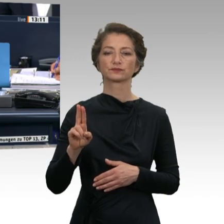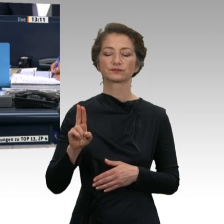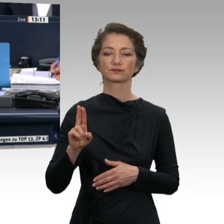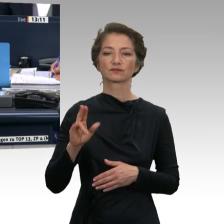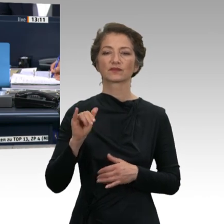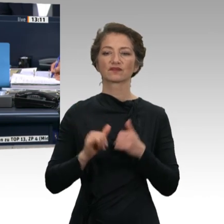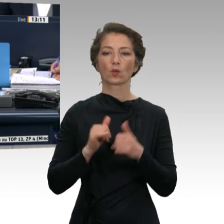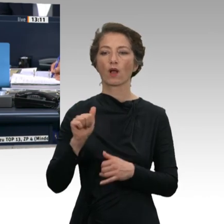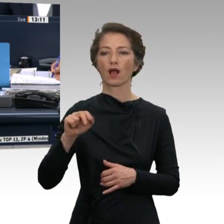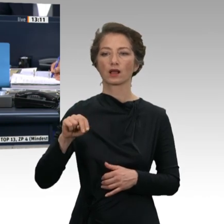Antje Letzius.